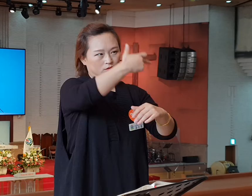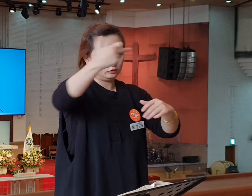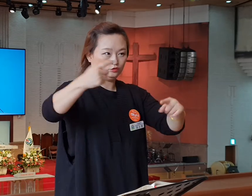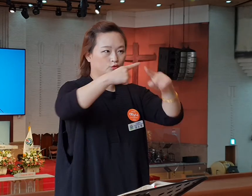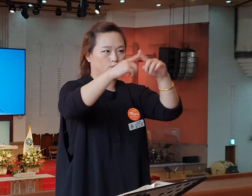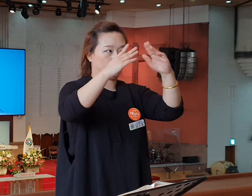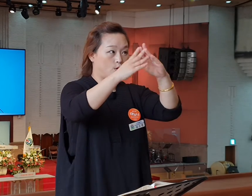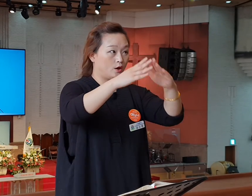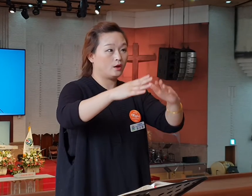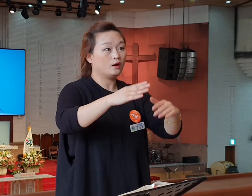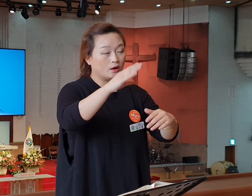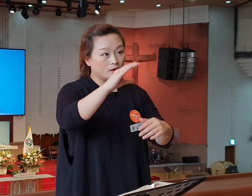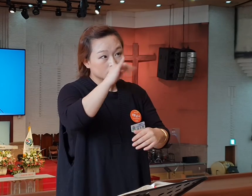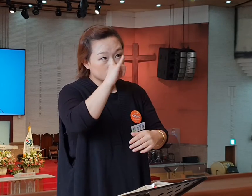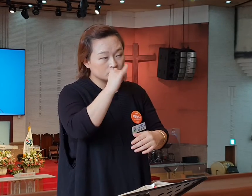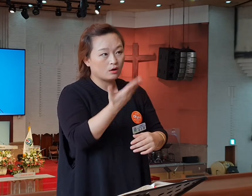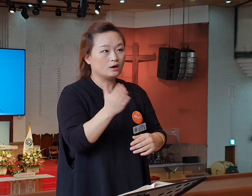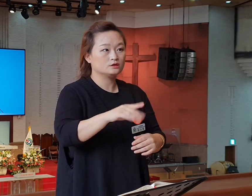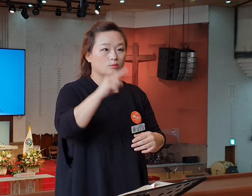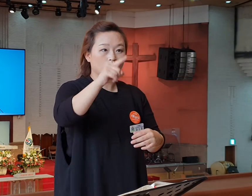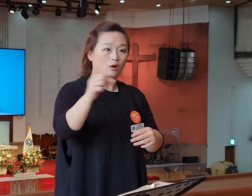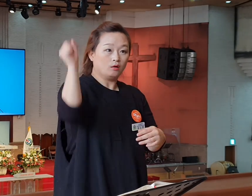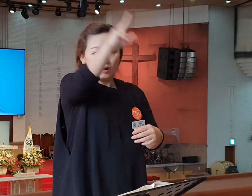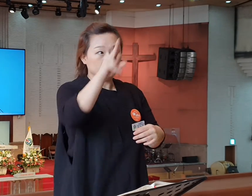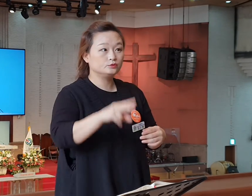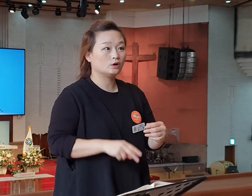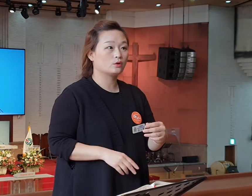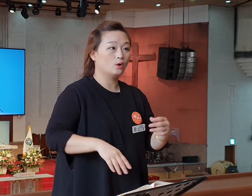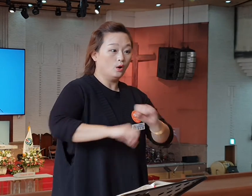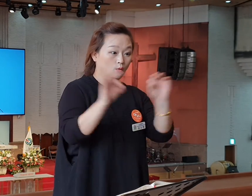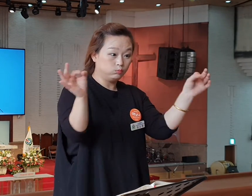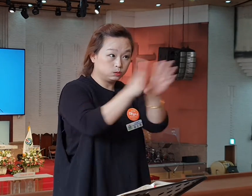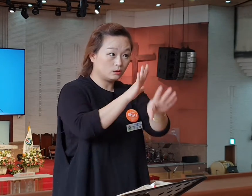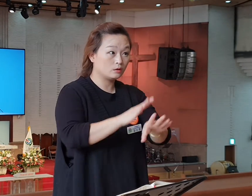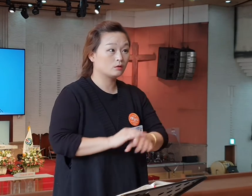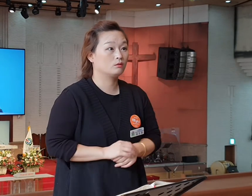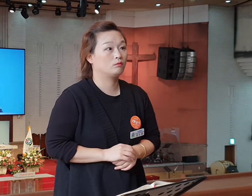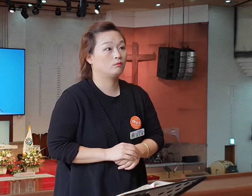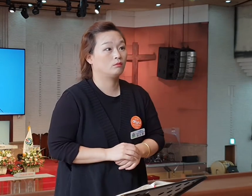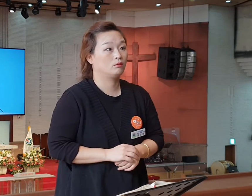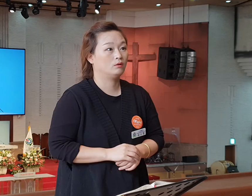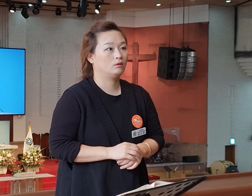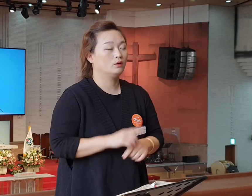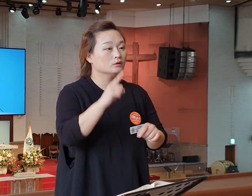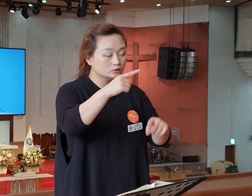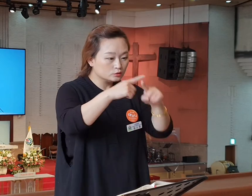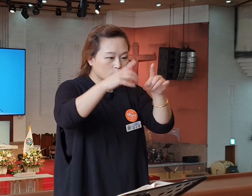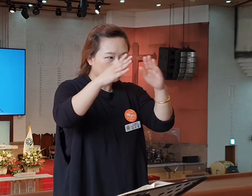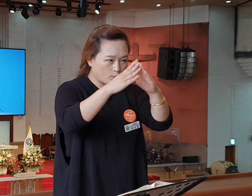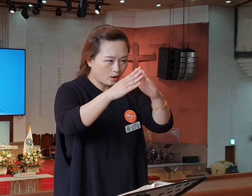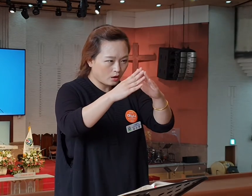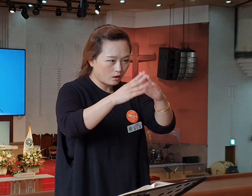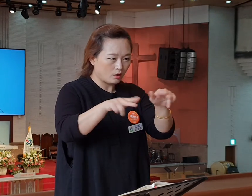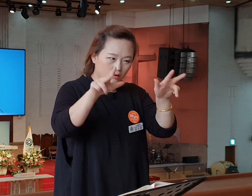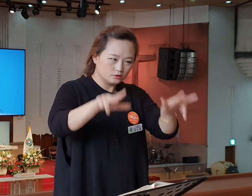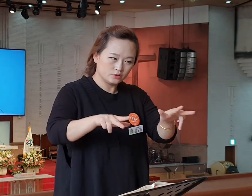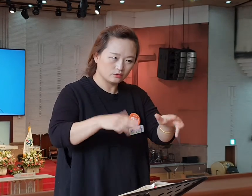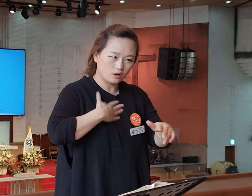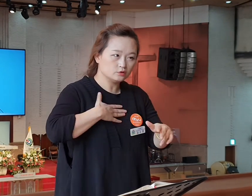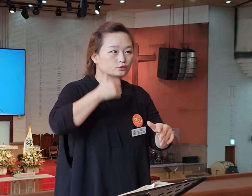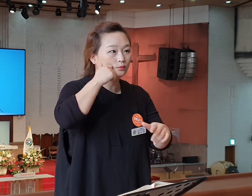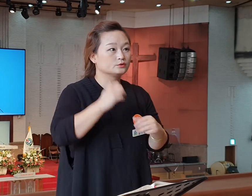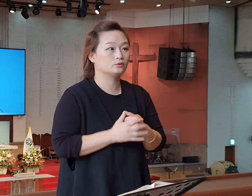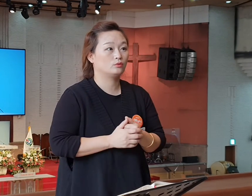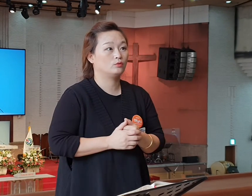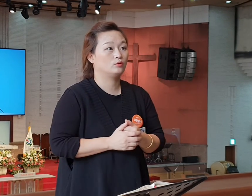하지만 그 이후로 흔적도 없이 사라져요. 그 이후로 흔적도 없이 사라져요. 에베소 교회는 사라져요. 에베소 교회는 사라져요. 어쩌면 주님께서는 그 350년